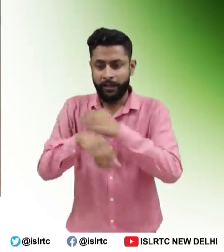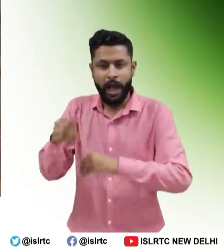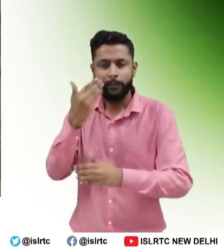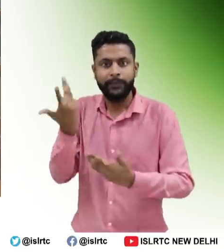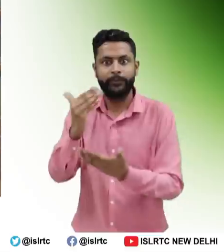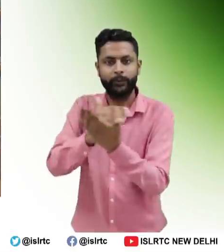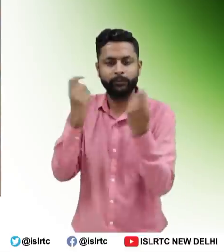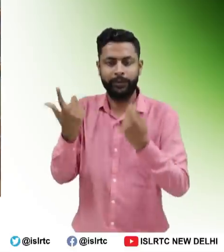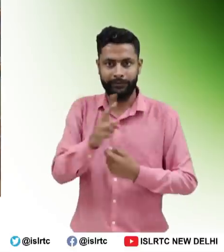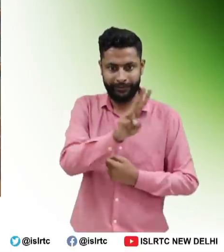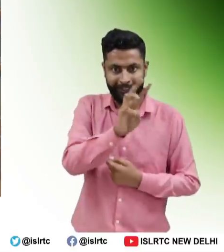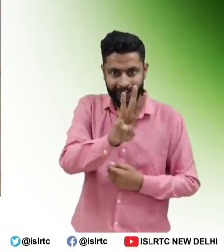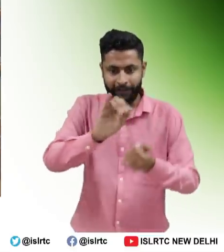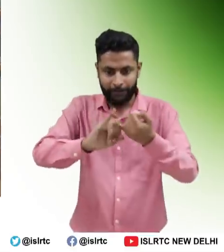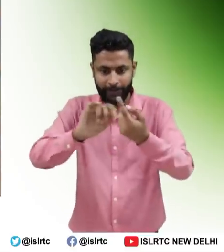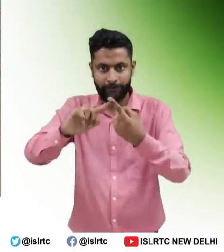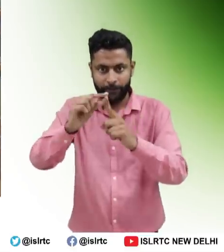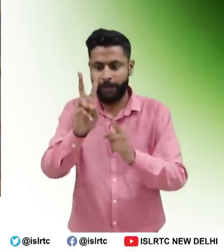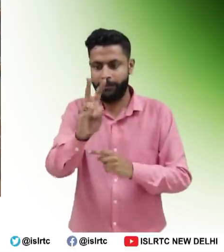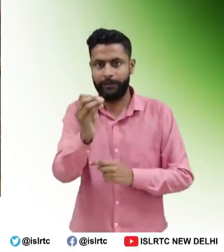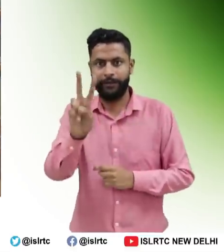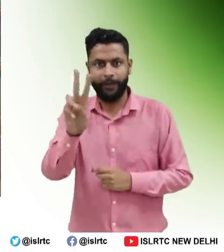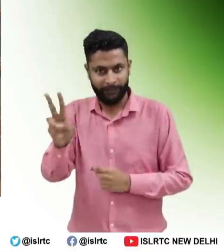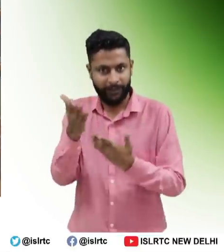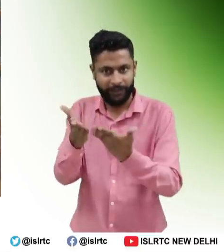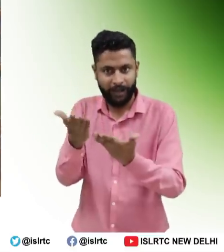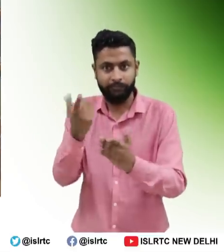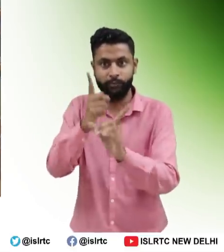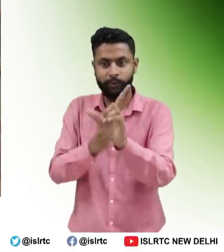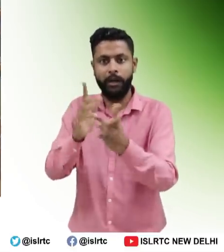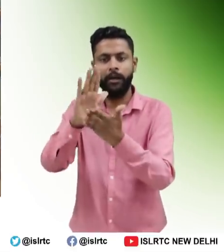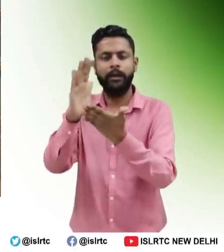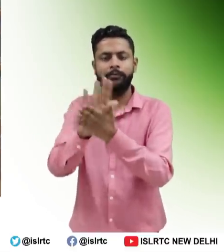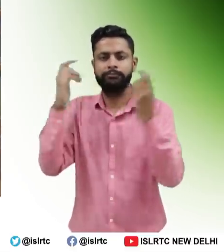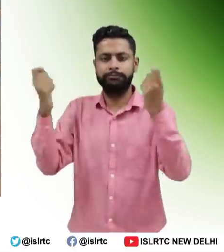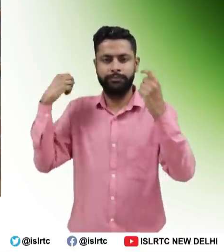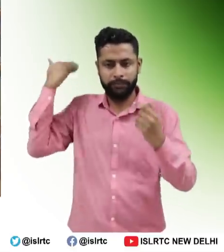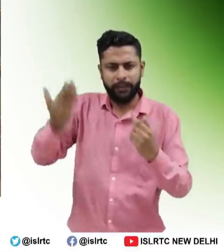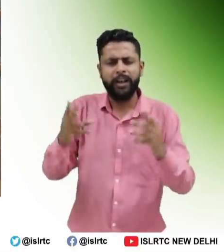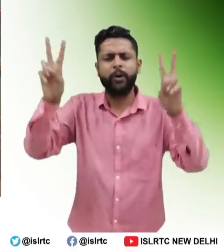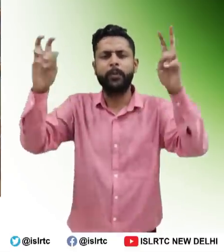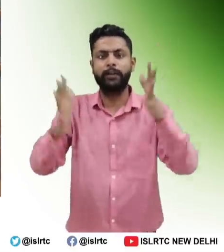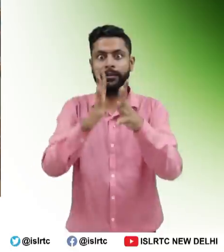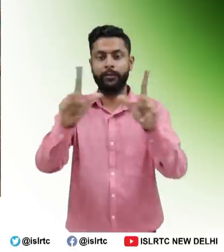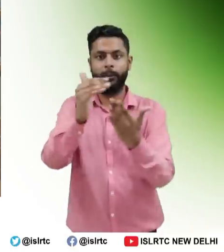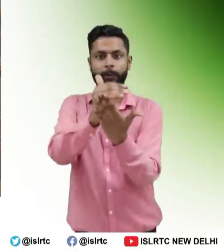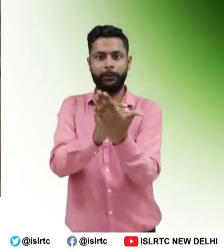आजादी के अम्रूत काल में प्रवेश कर रहे हैं तो अब एसे कार्यक्रम का आयोजन सरहानिय है